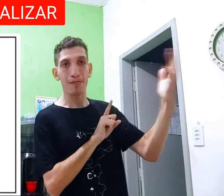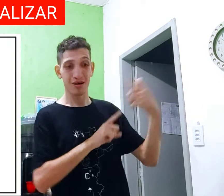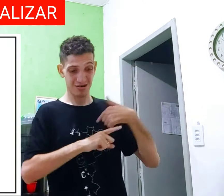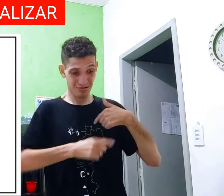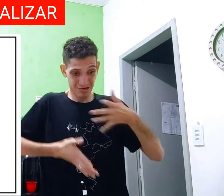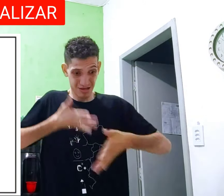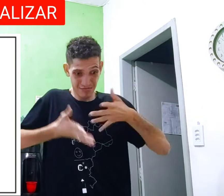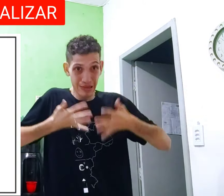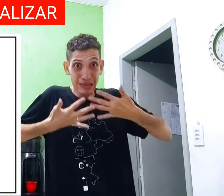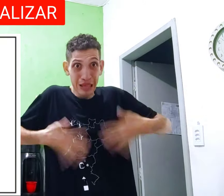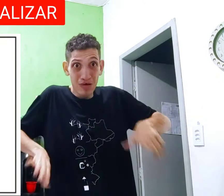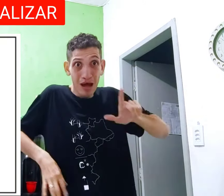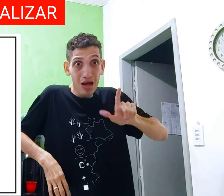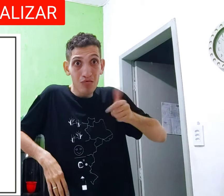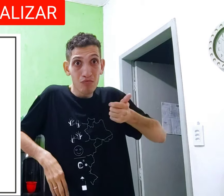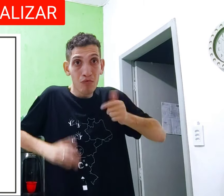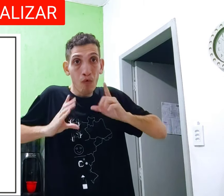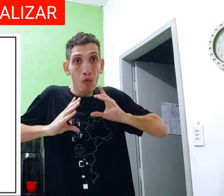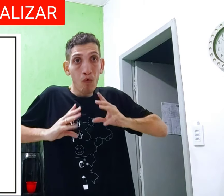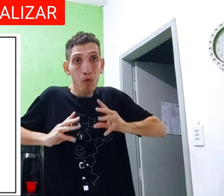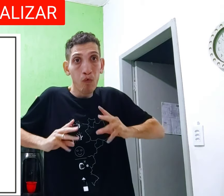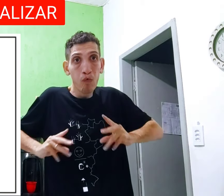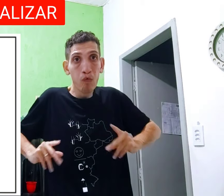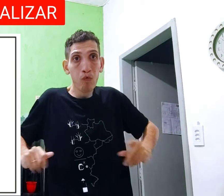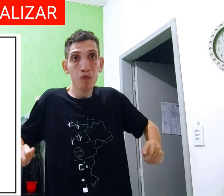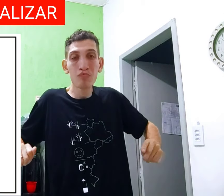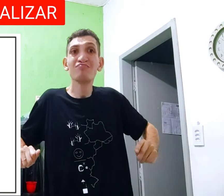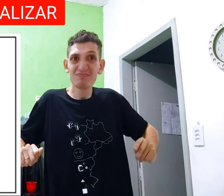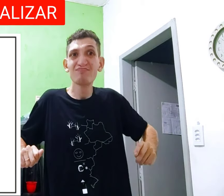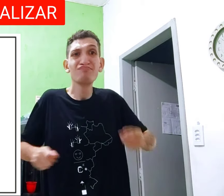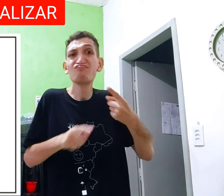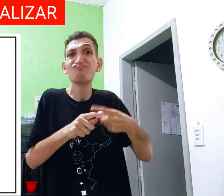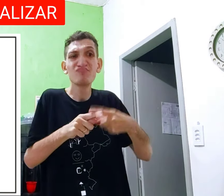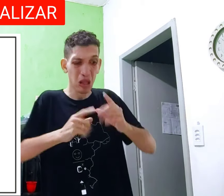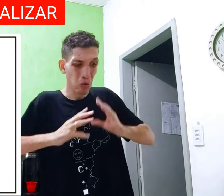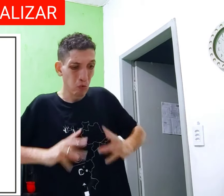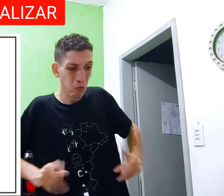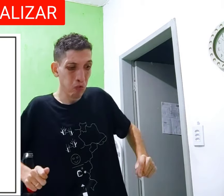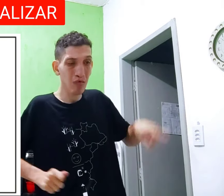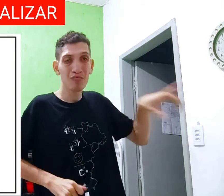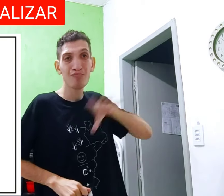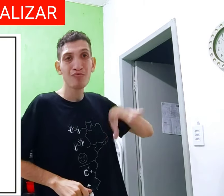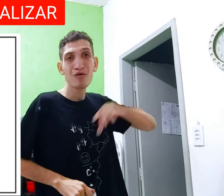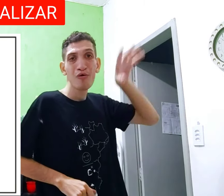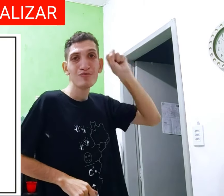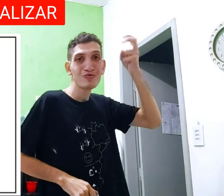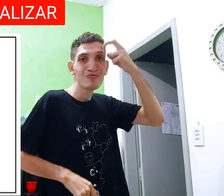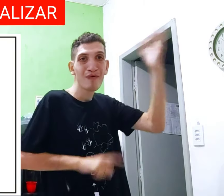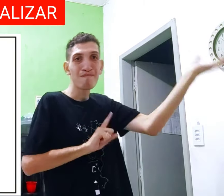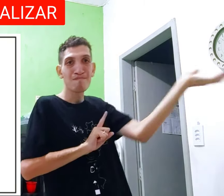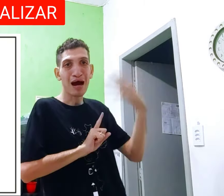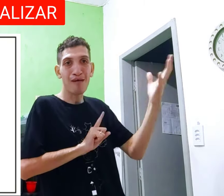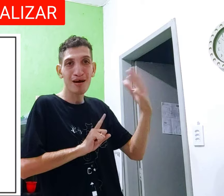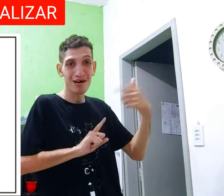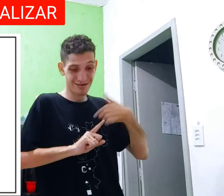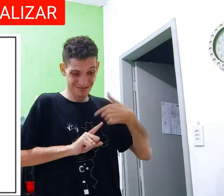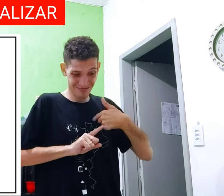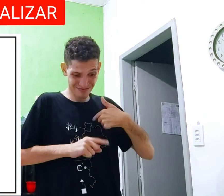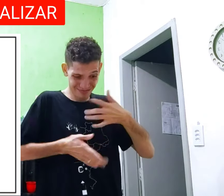influenciaram muito ele, e aí, a sinalização natural, com primeira língua, foi caindo, ele começou a sonir, porque o português, do